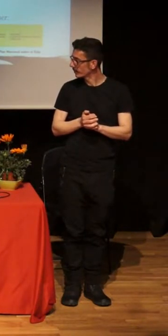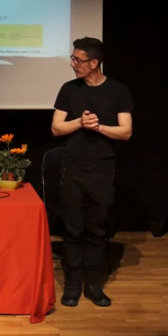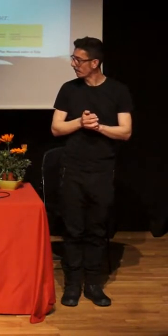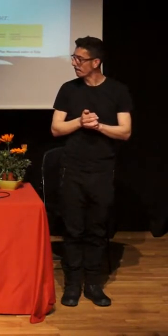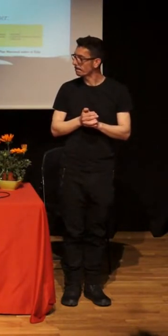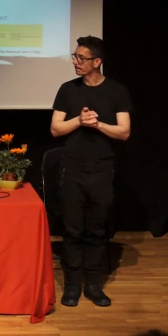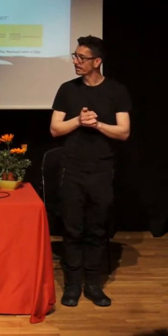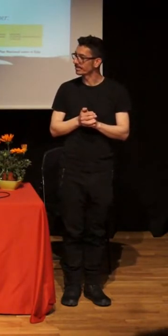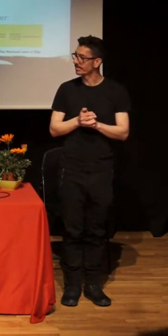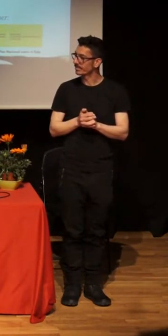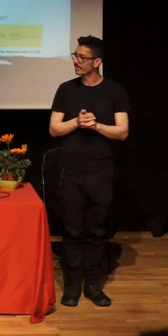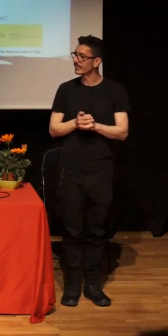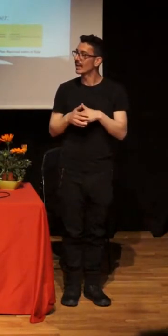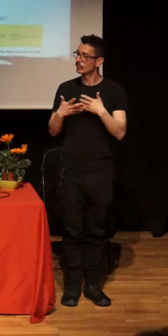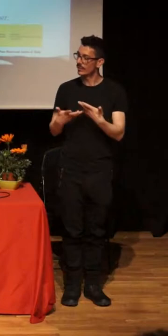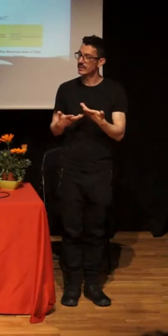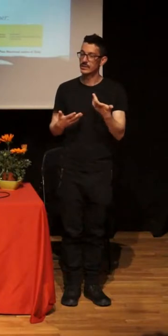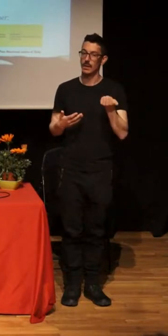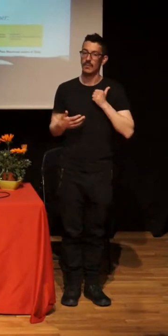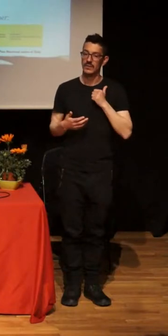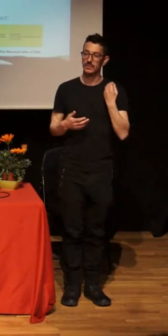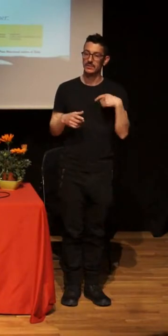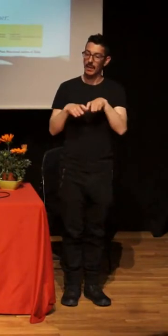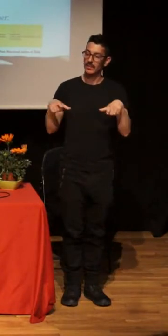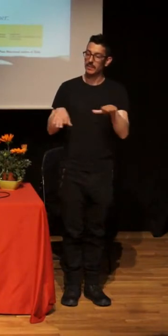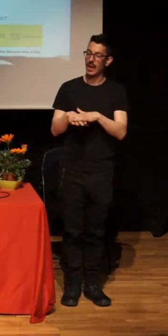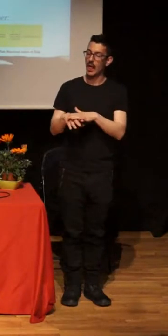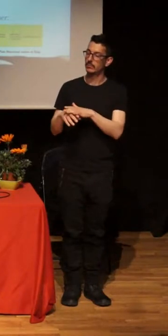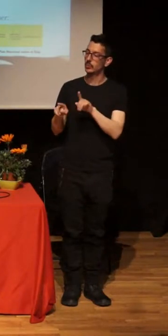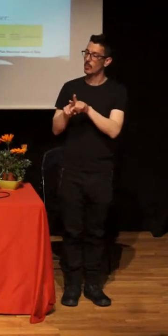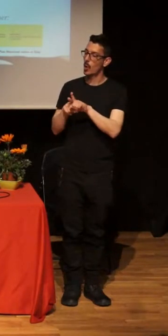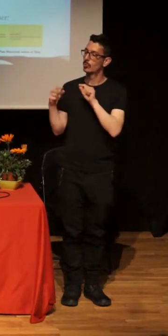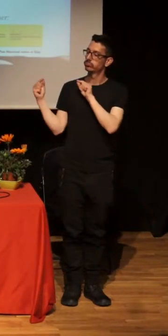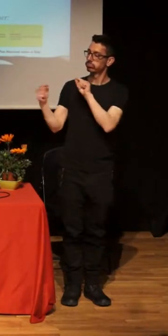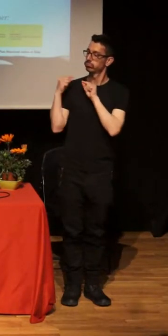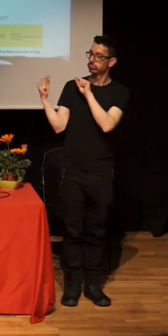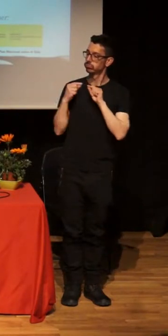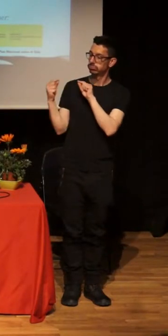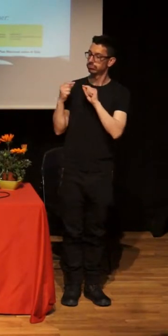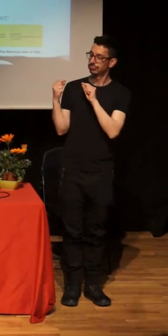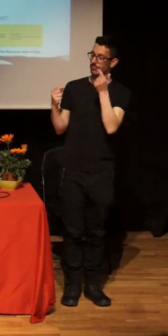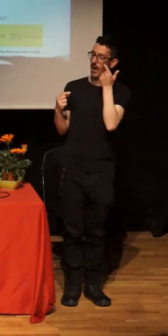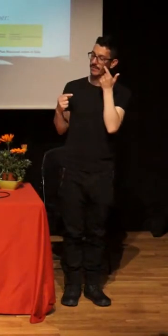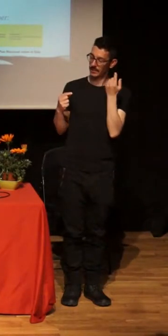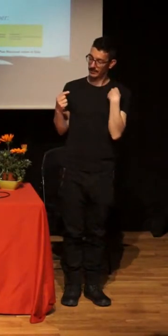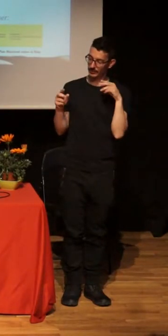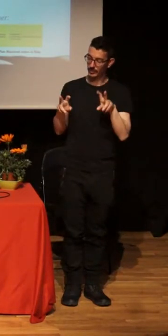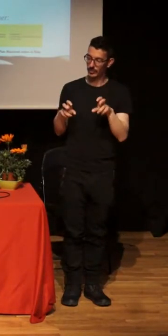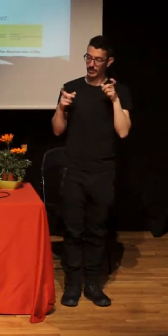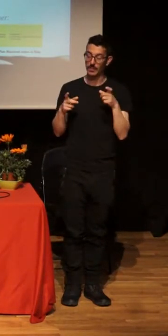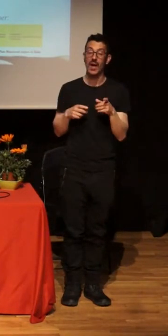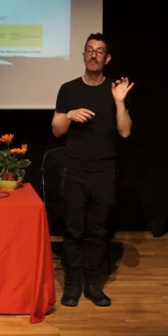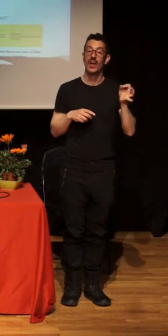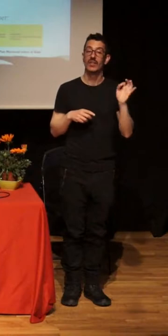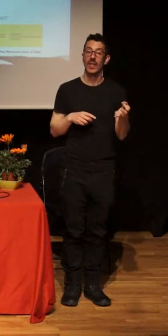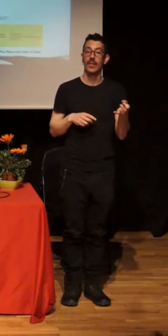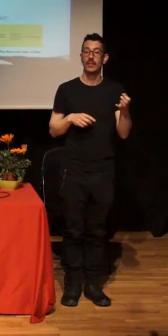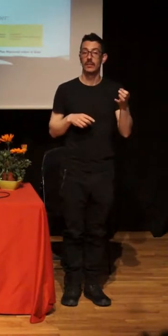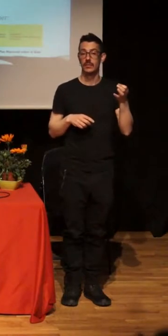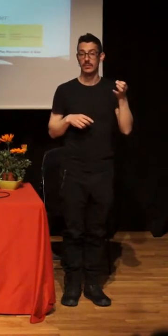to be able to discuss about this. I told you to be ask myself, and it is true that we have since we were